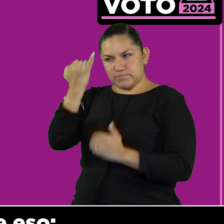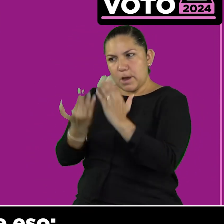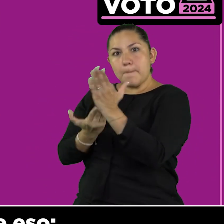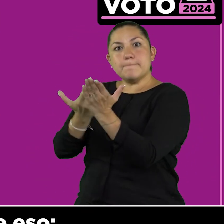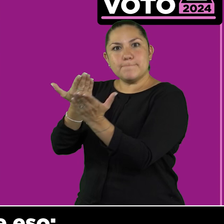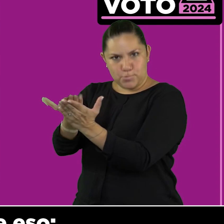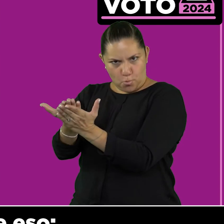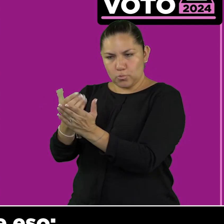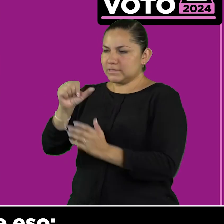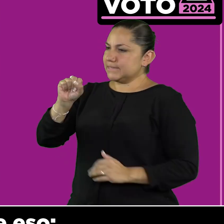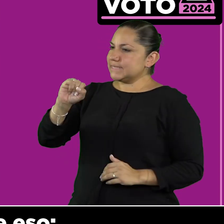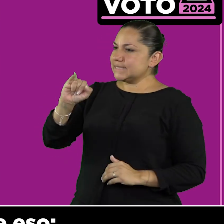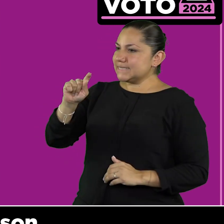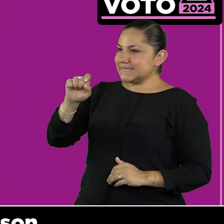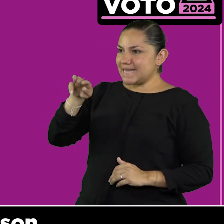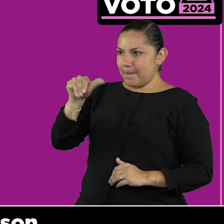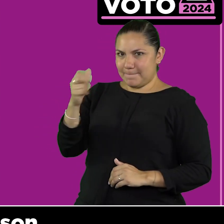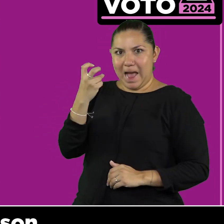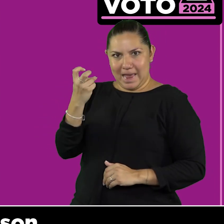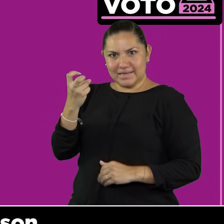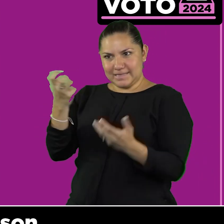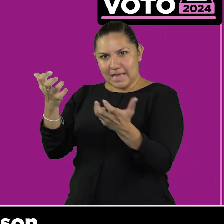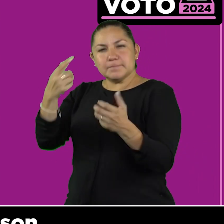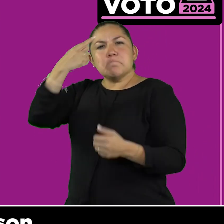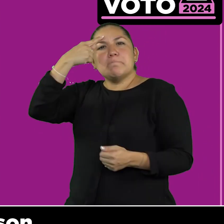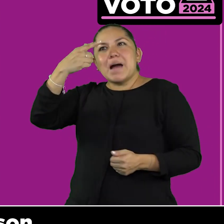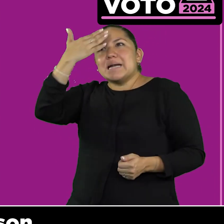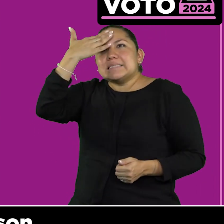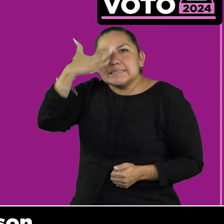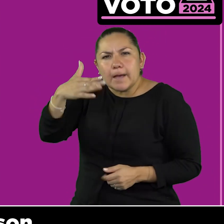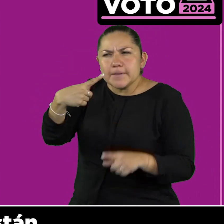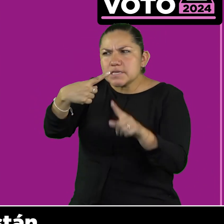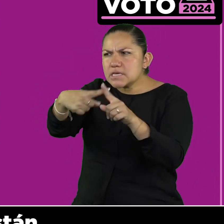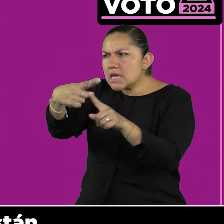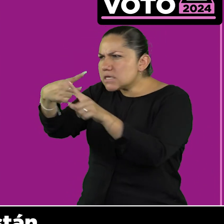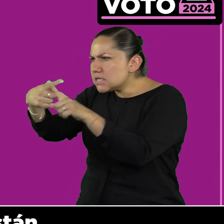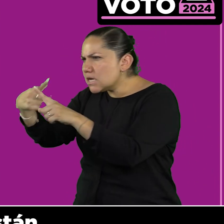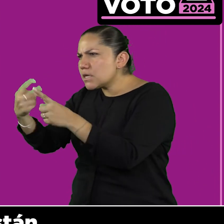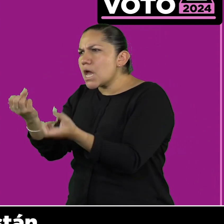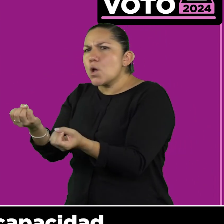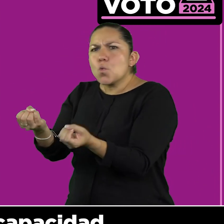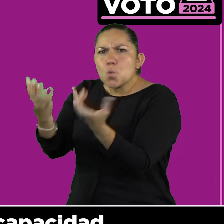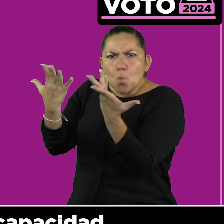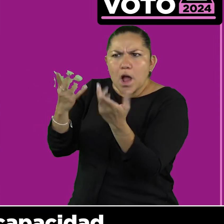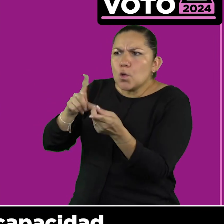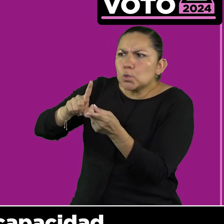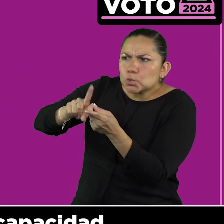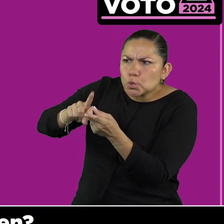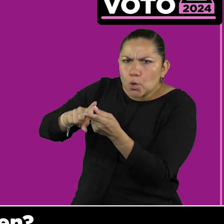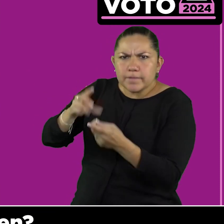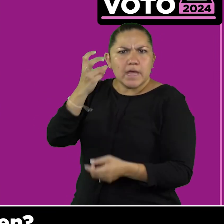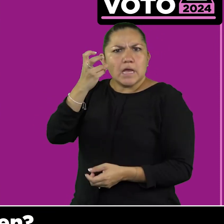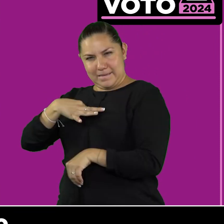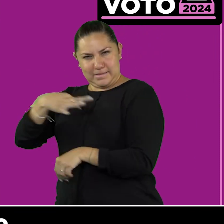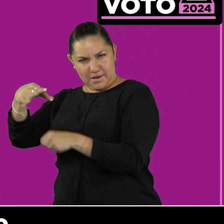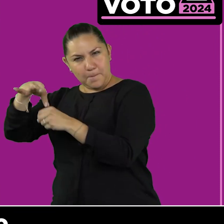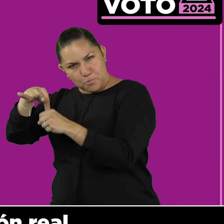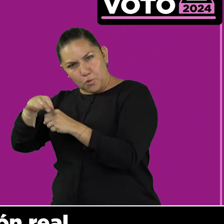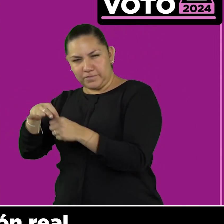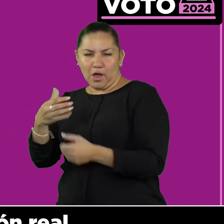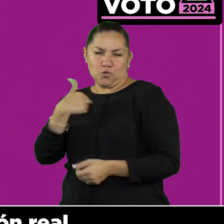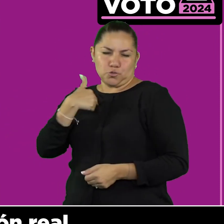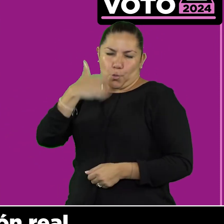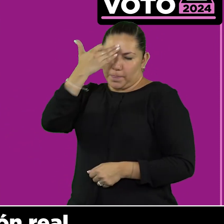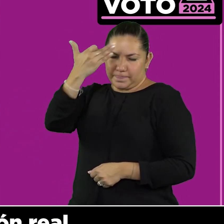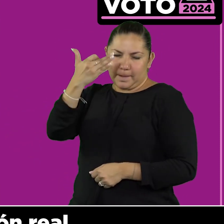justamente eso, quiénes son, cuántos son, dónde están y cuál es la discapacidad que tienen. No